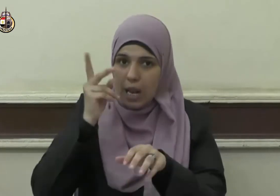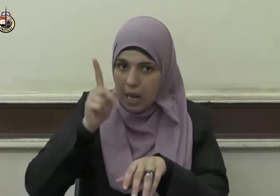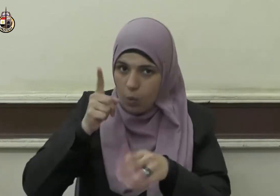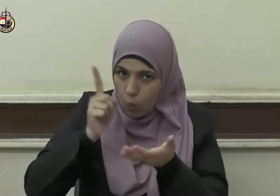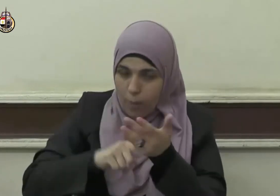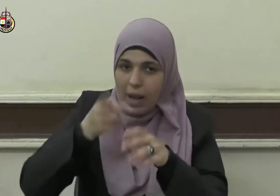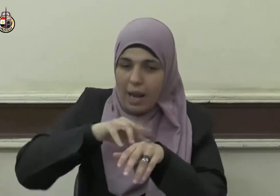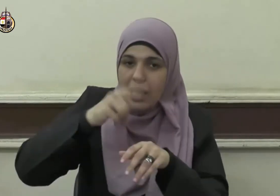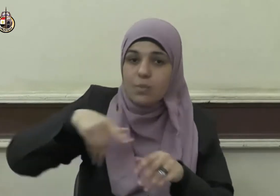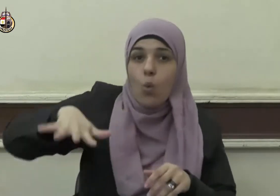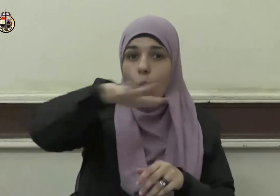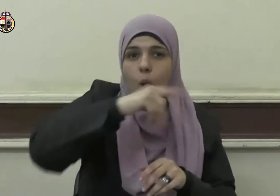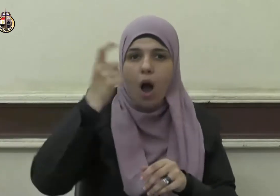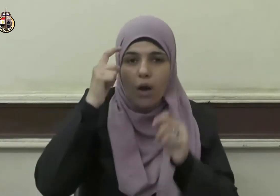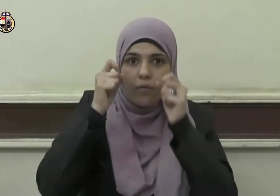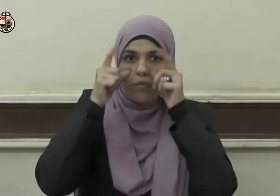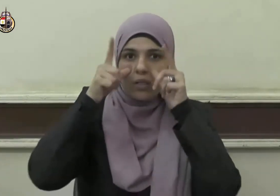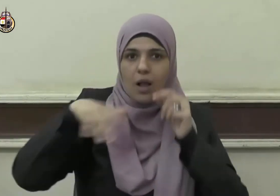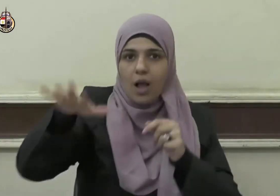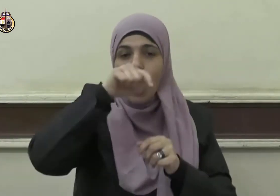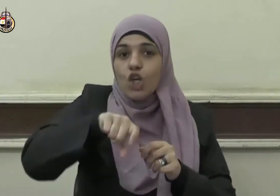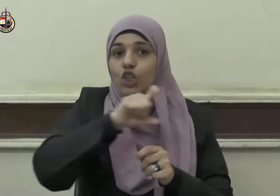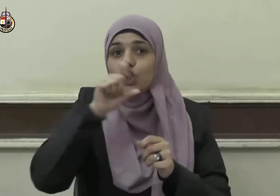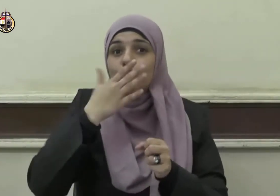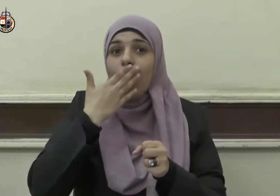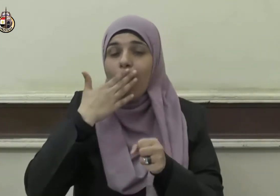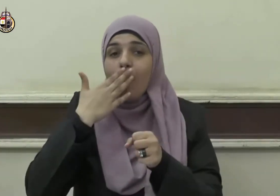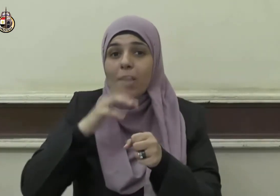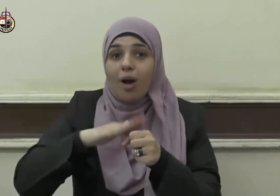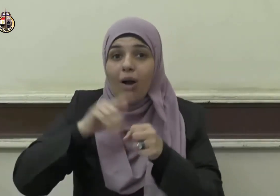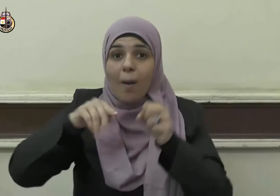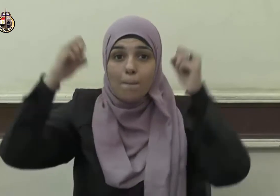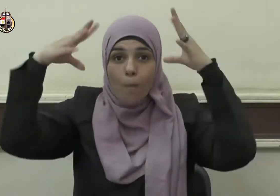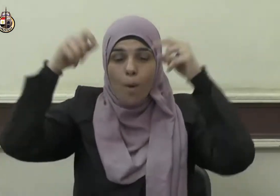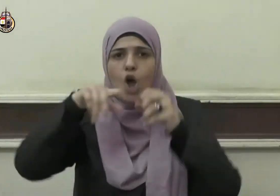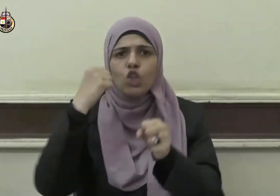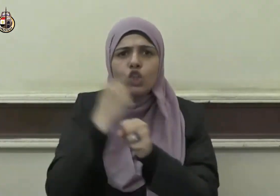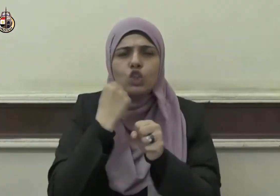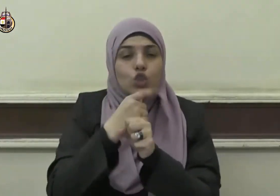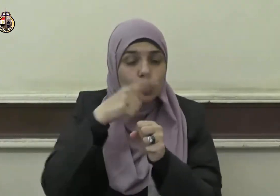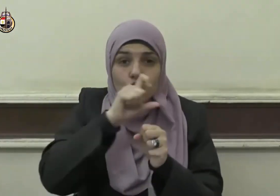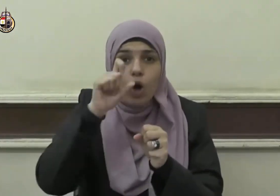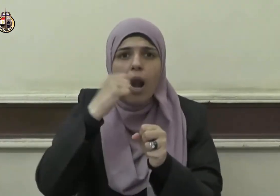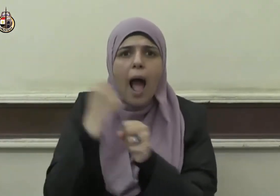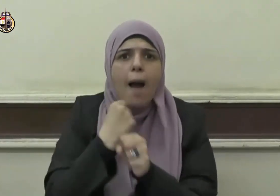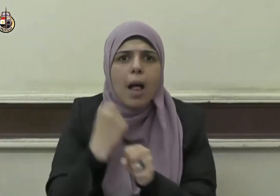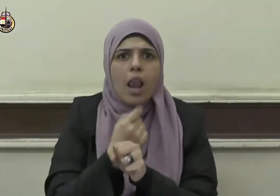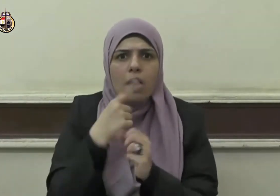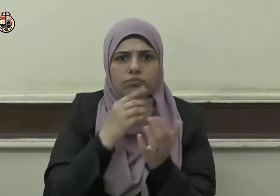أن شهر رمضان المبارك هو شهر الجد والاجتهاد والعمل